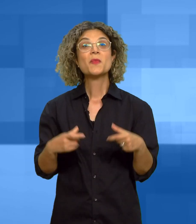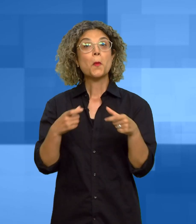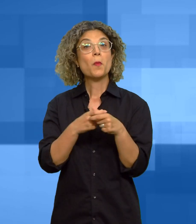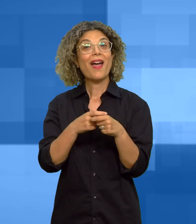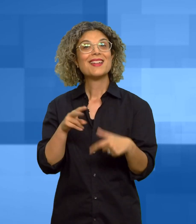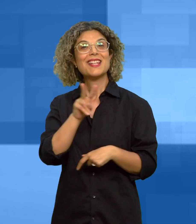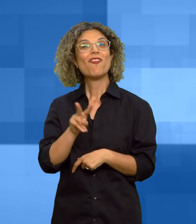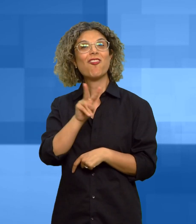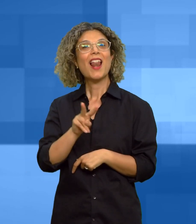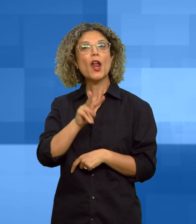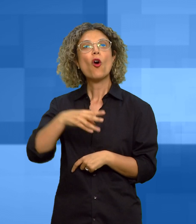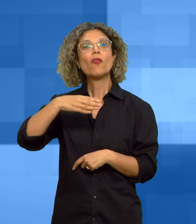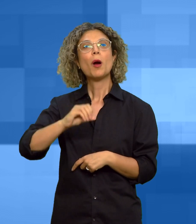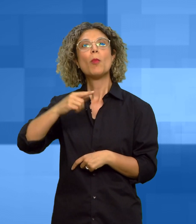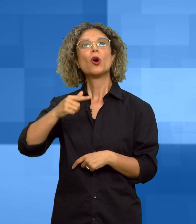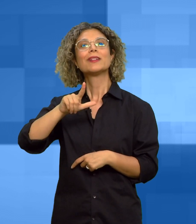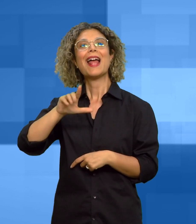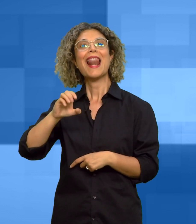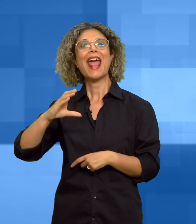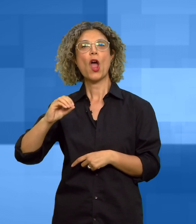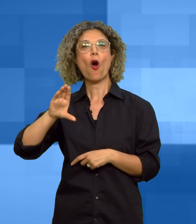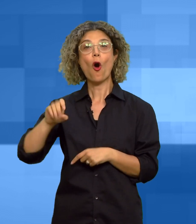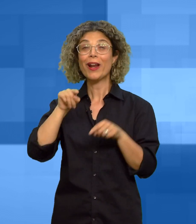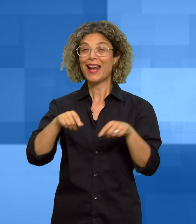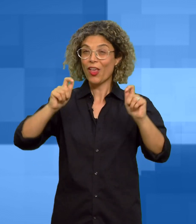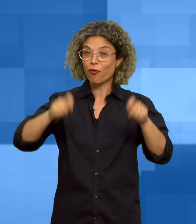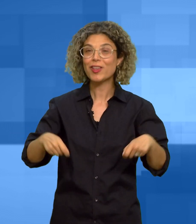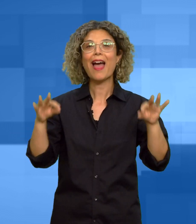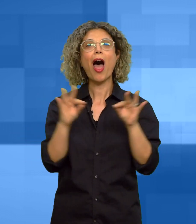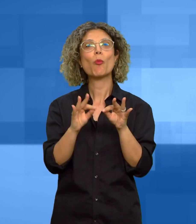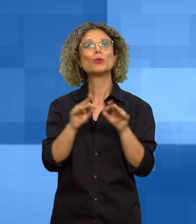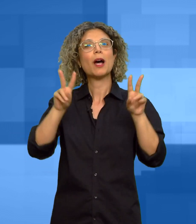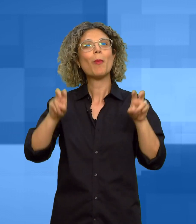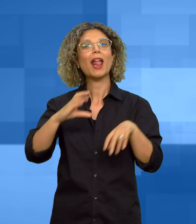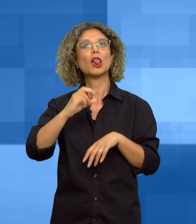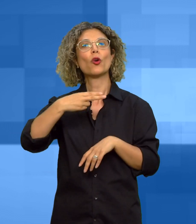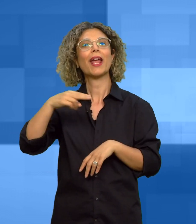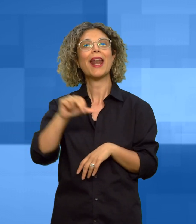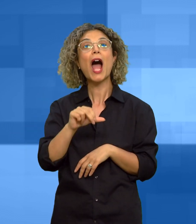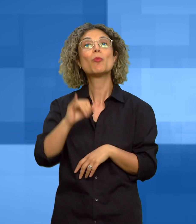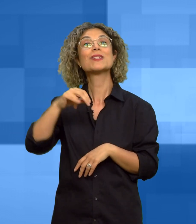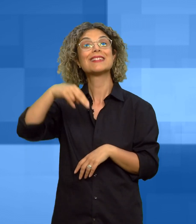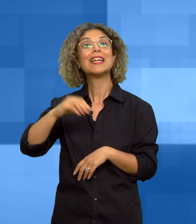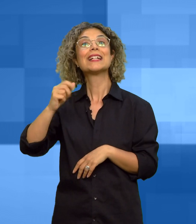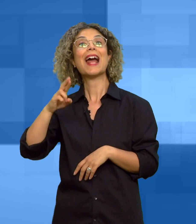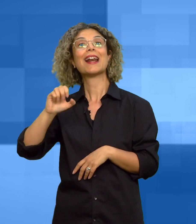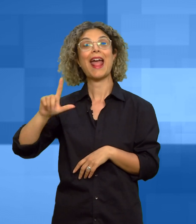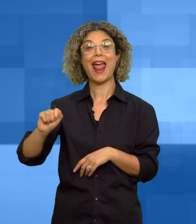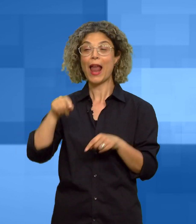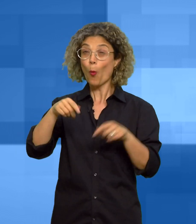Villanova-Monteleone, al via l'anteprima di Kenamos in carrela. Ha preso il via e